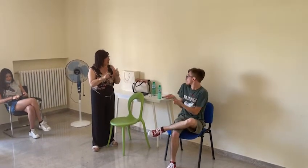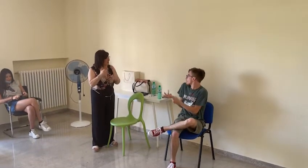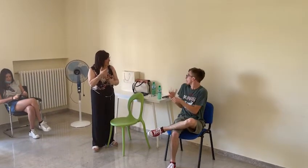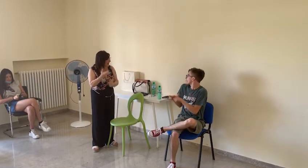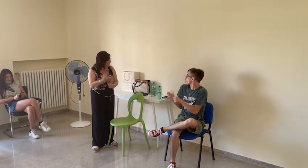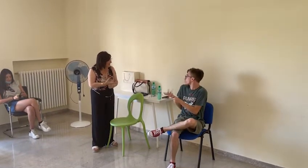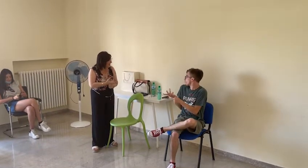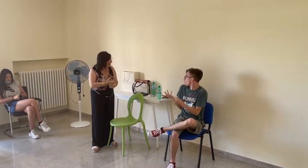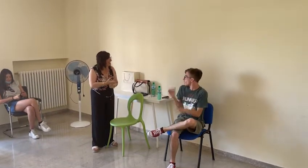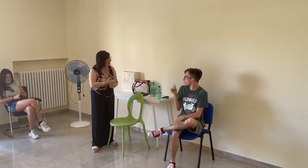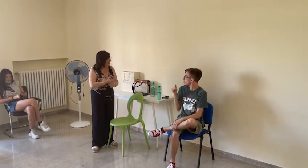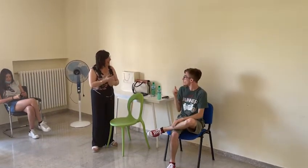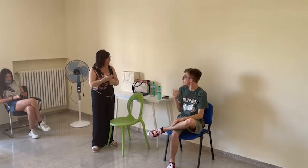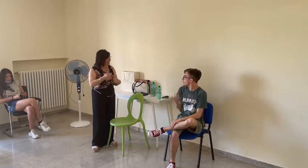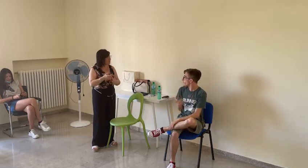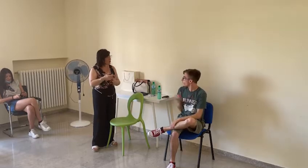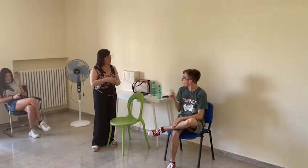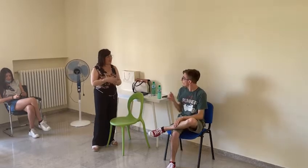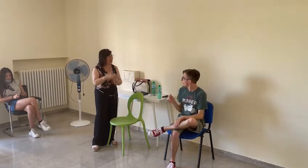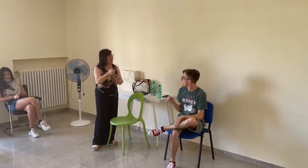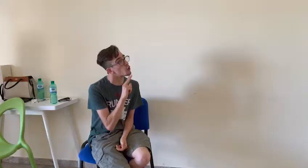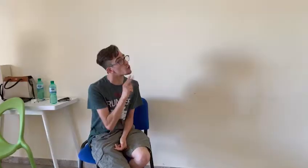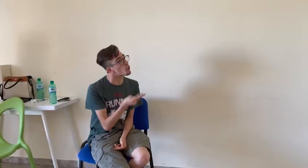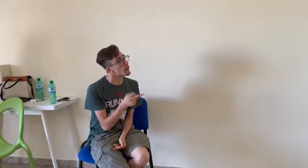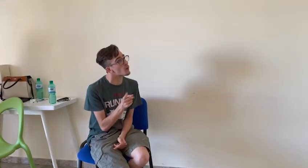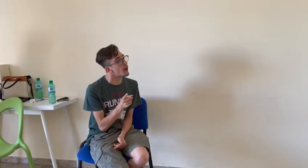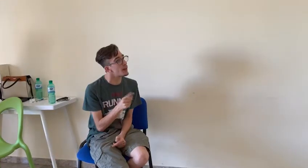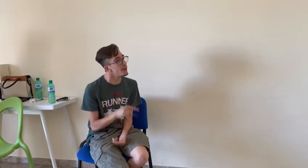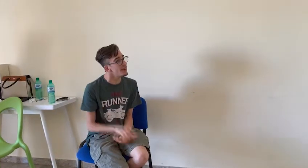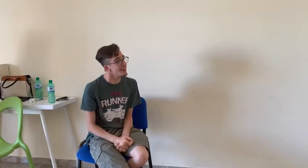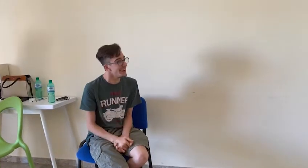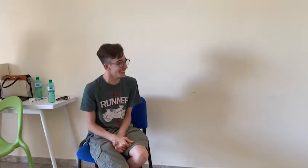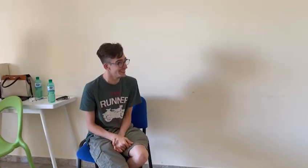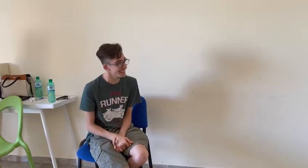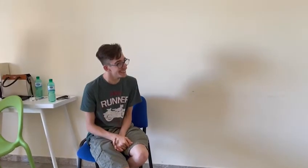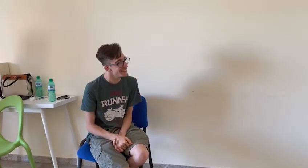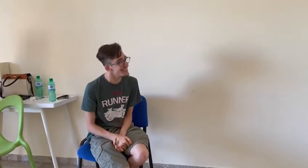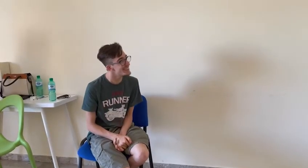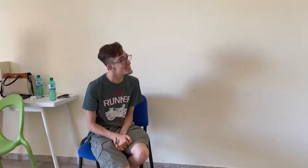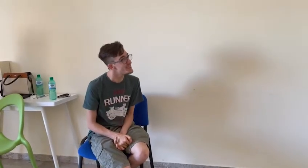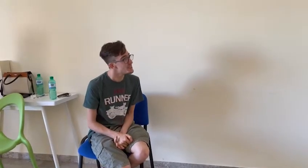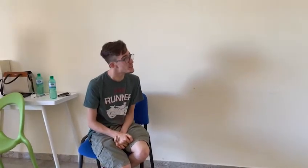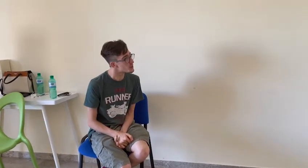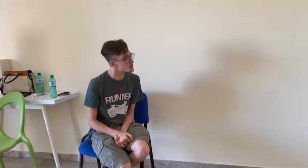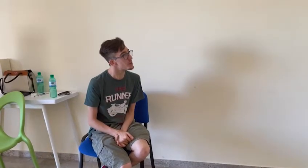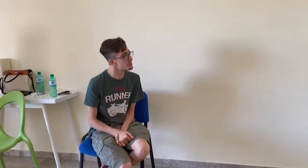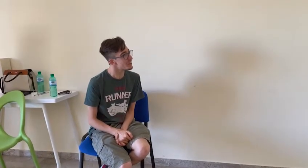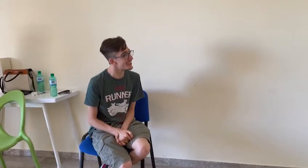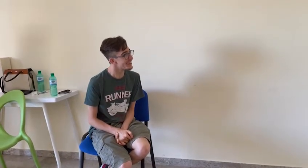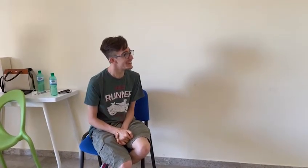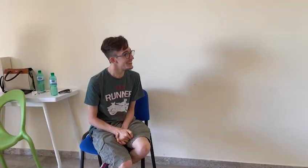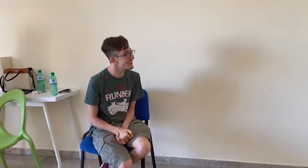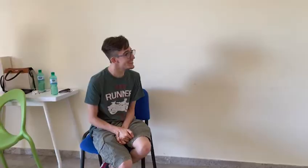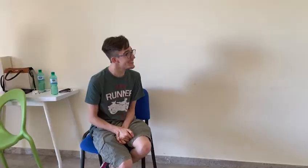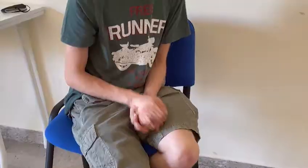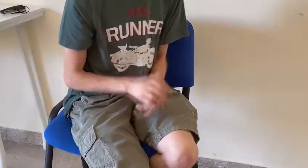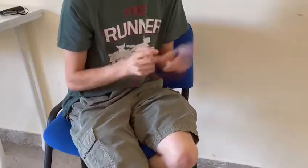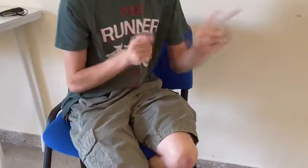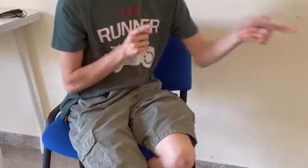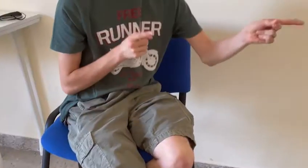primo in Italia ad organizzare una simile iniziativa, solo a base dell'assunto, secondo cui l'informazione, anche quella locale, deve essere